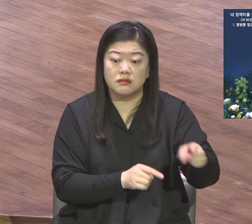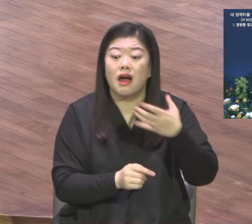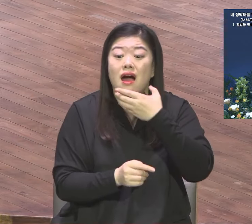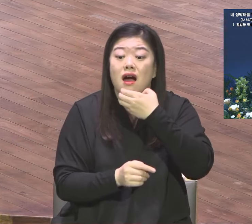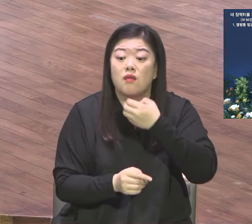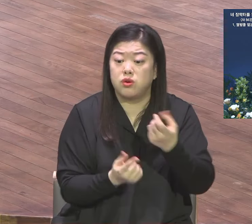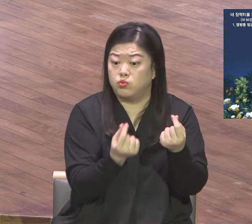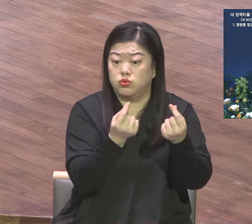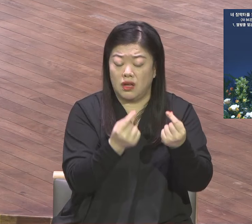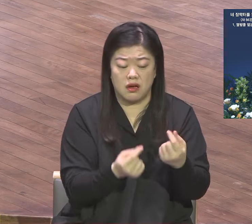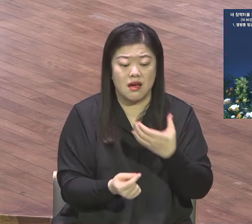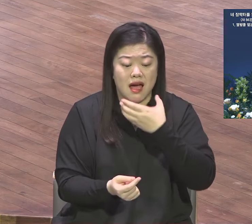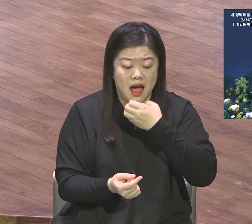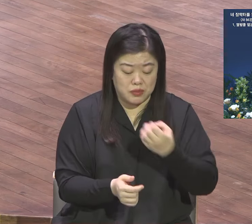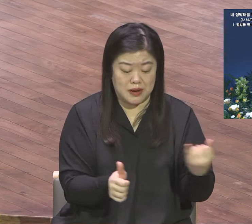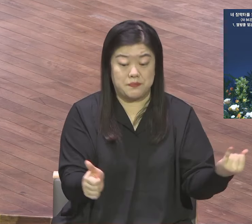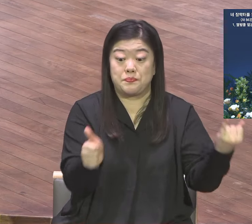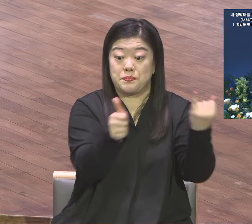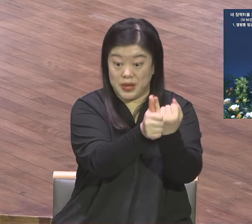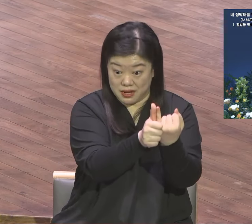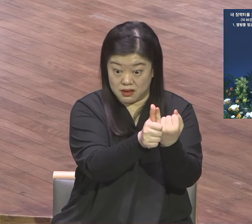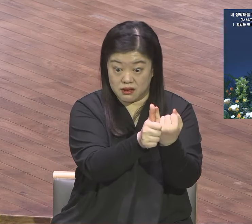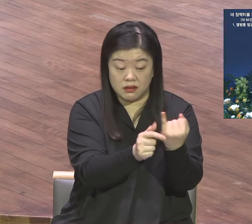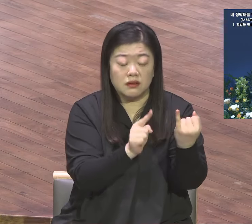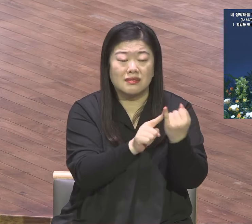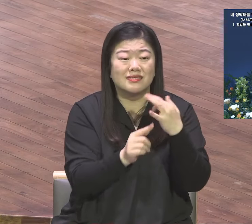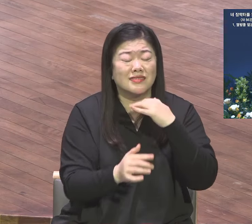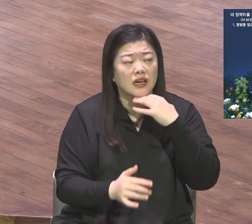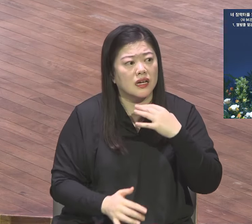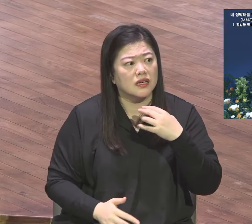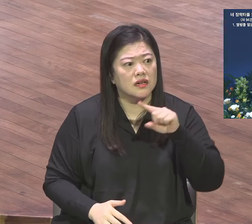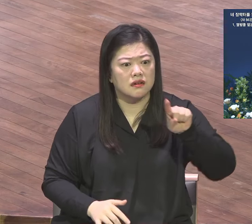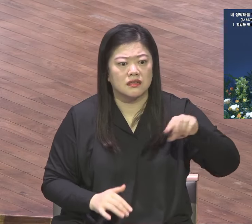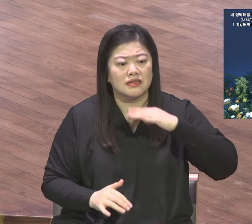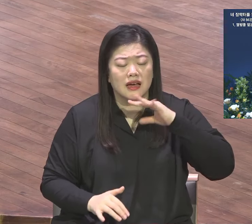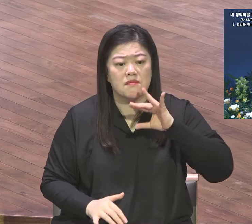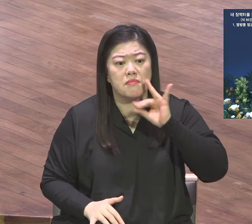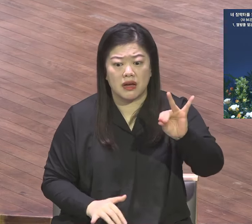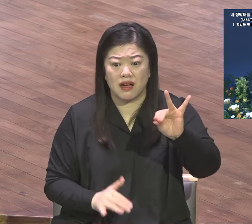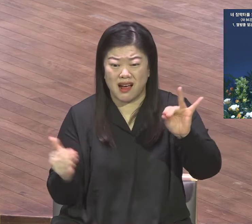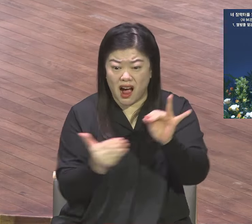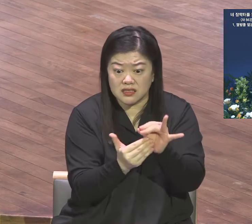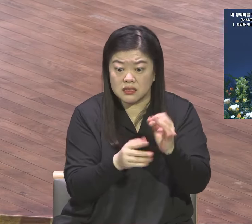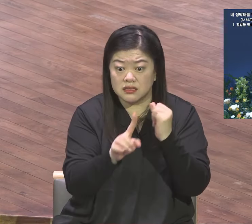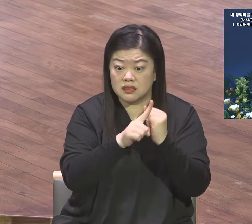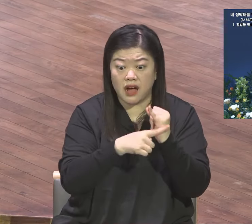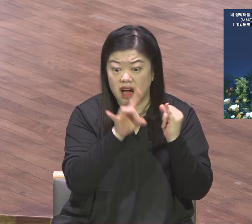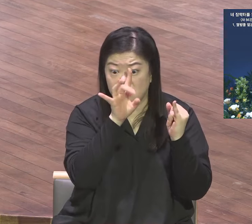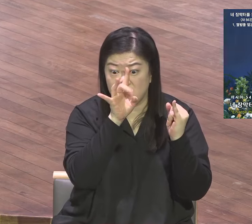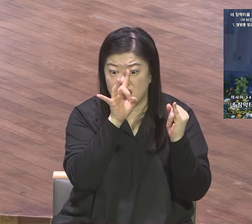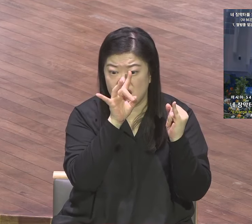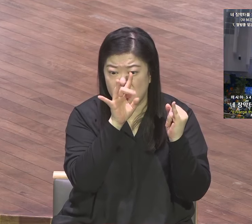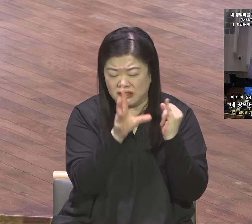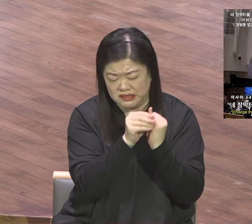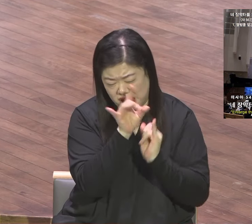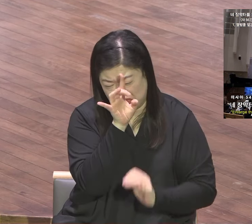은약이 너희들 통해 이제 성취될 것이다. 라는 사실을 강조하고 있어요. 2절입니다. 다시 봅니다. 너